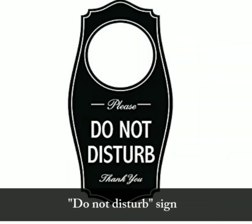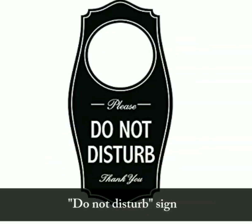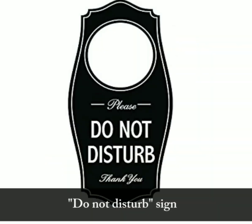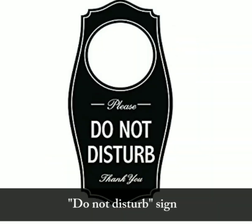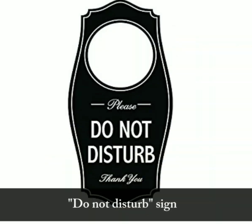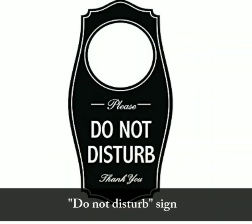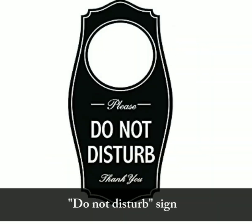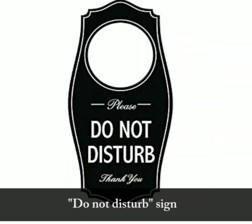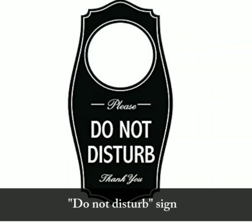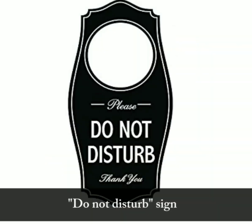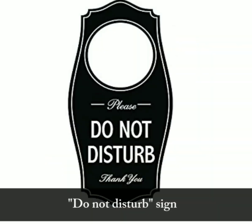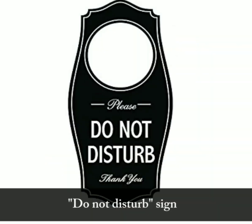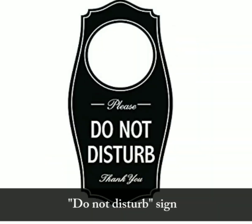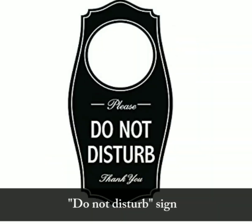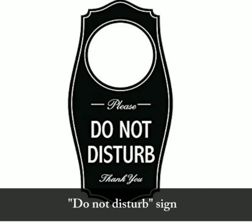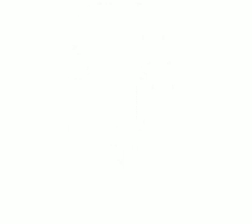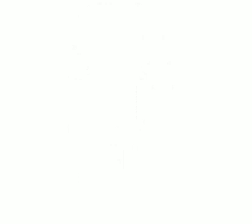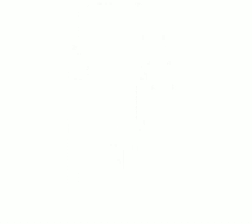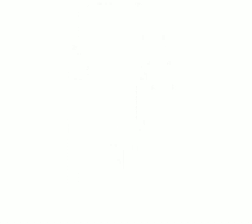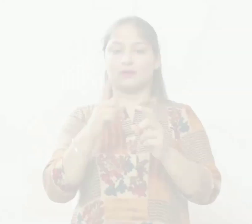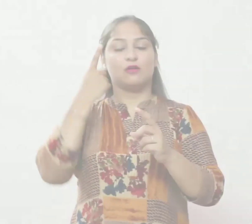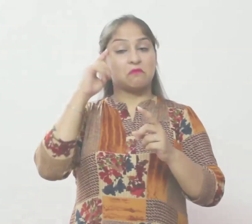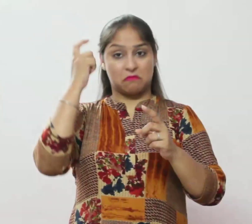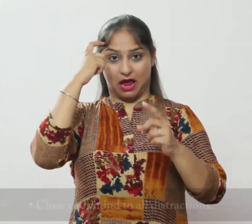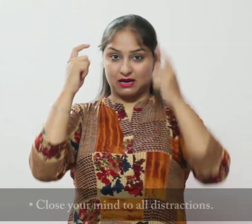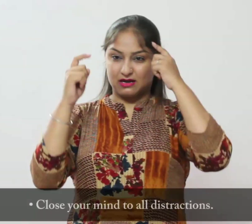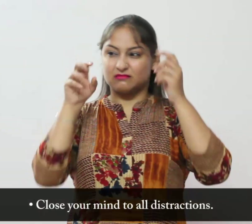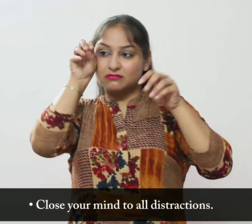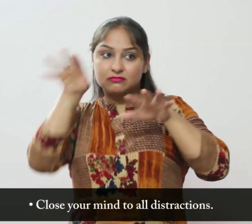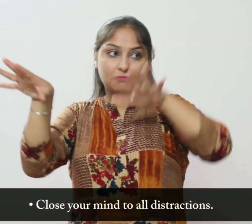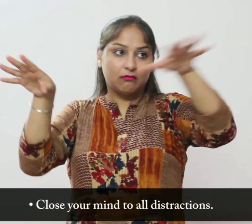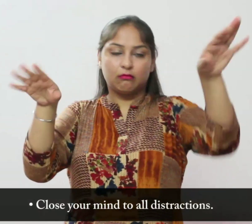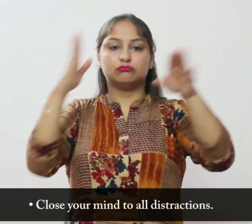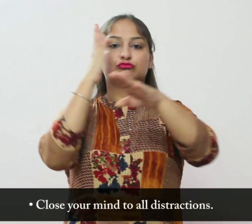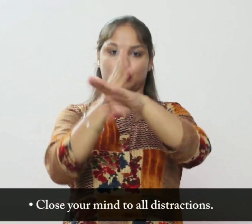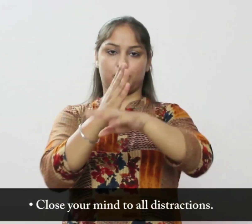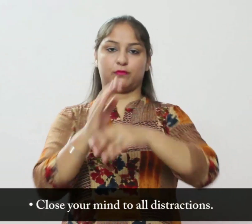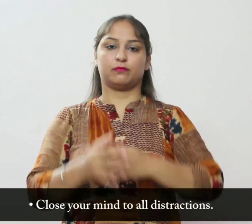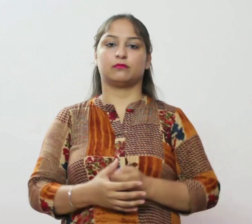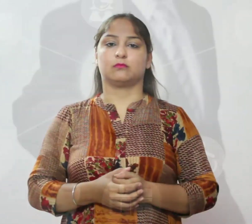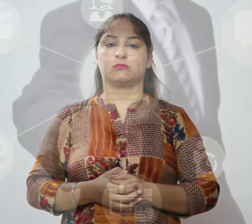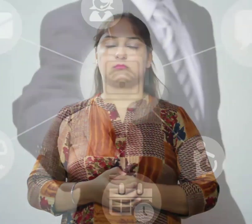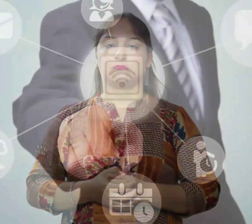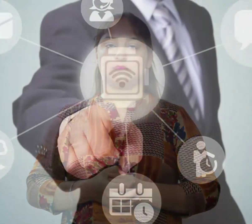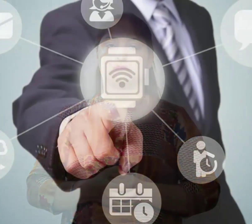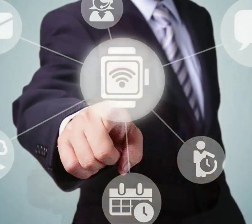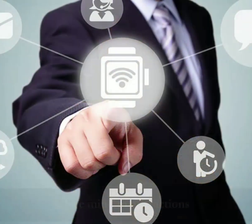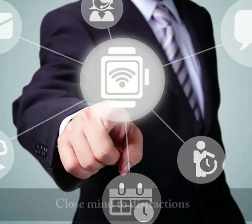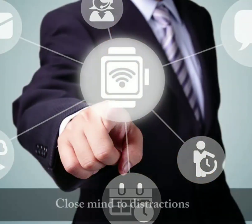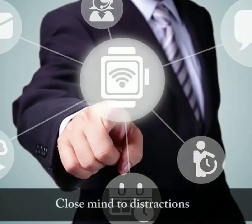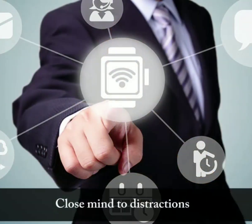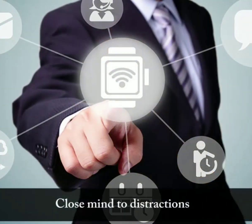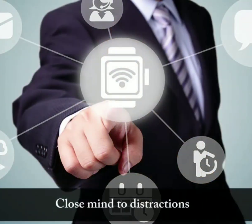निश्ट मात्रा में काम पूरा करना हो अपने मन को विचलित करने से बंद करें